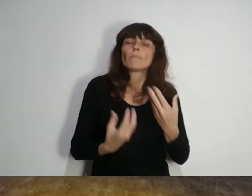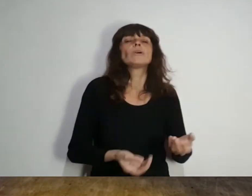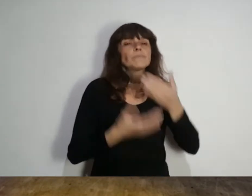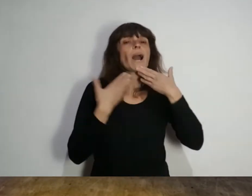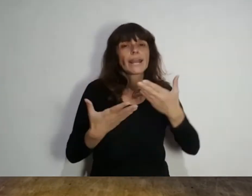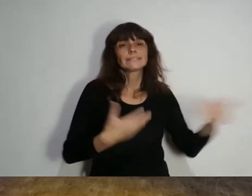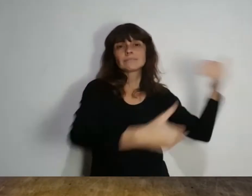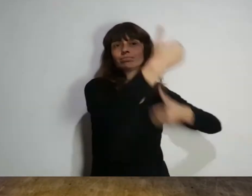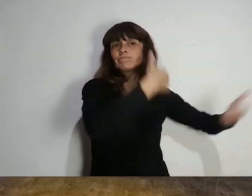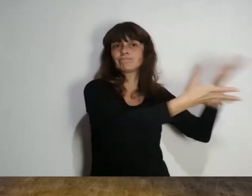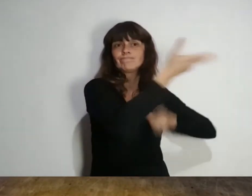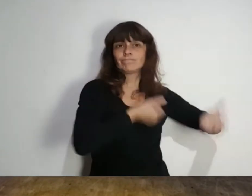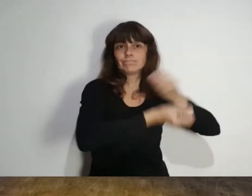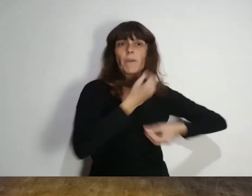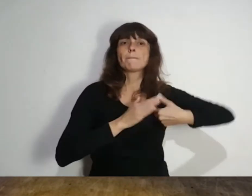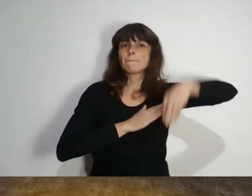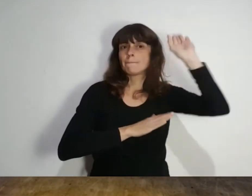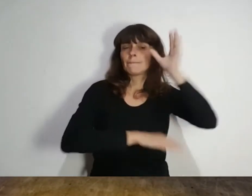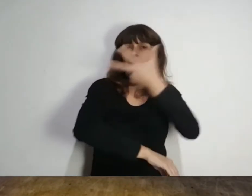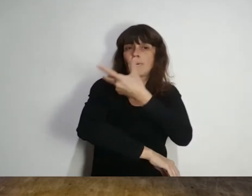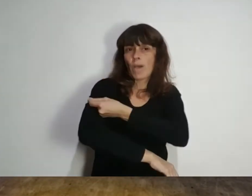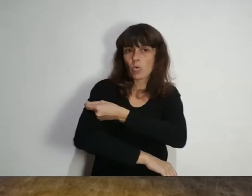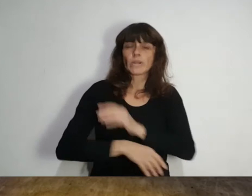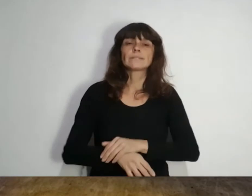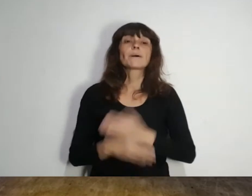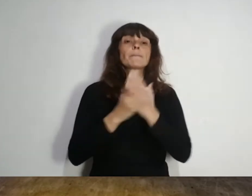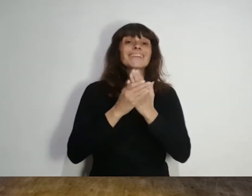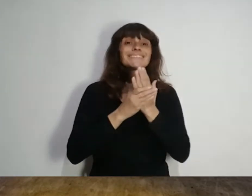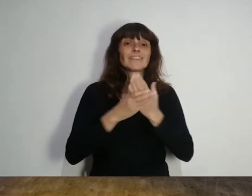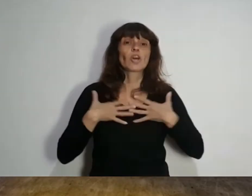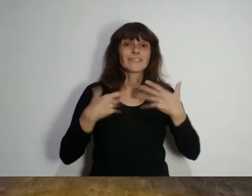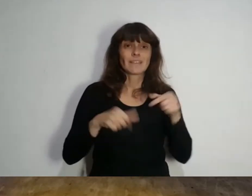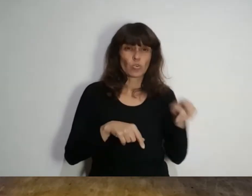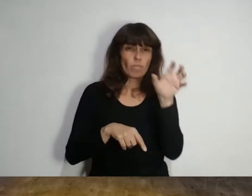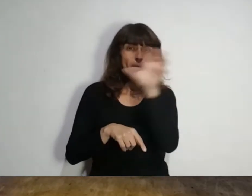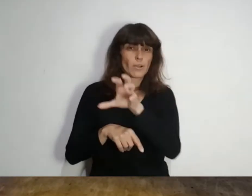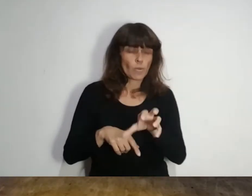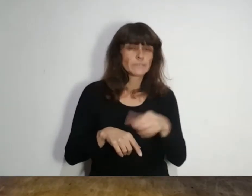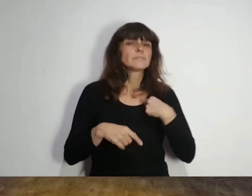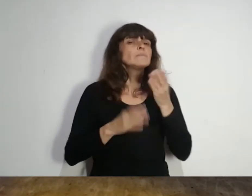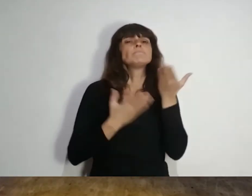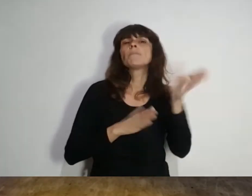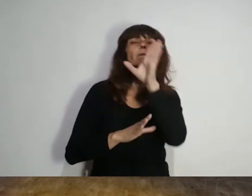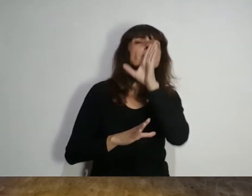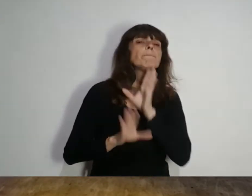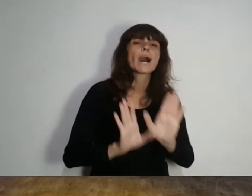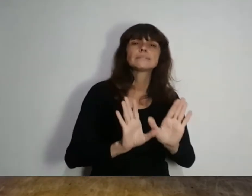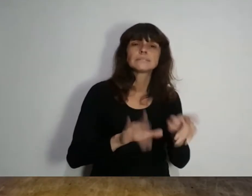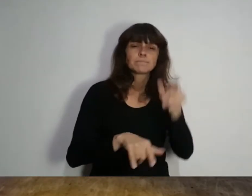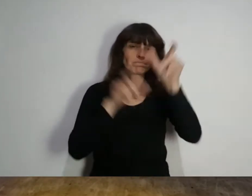arribo de dosis correspondientes al Plan Nacional de Vacunación. El Ministerio de Salud Provincial pidió paciencia a